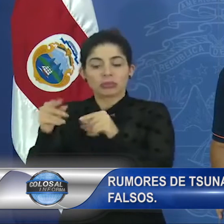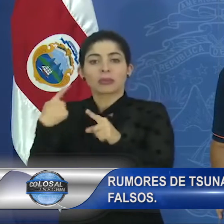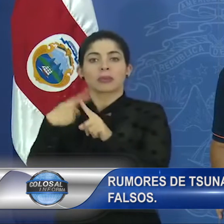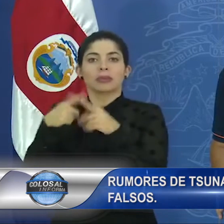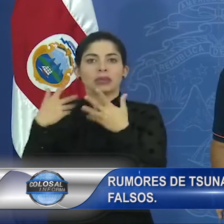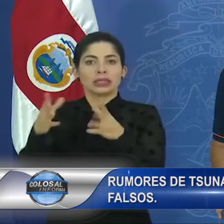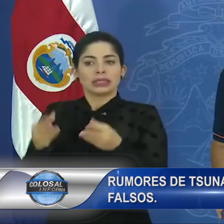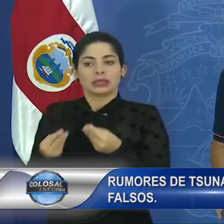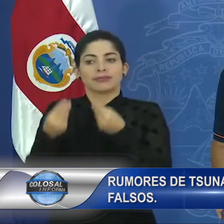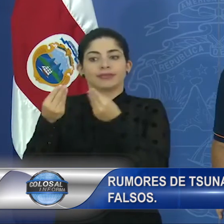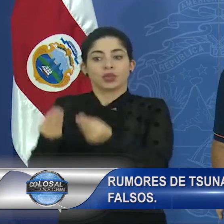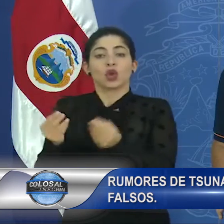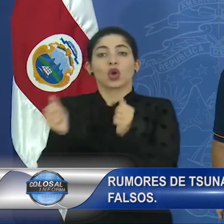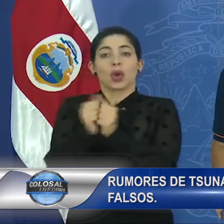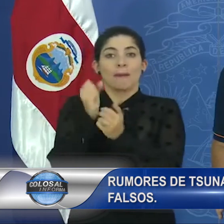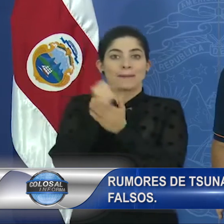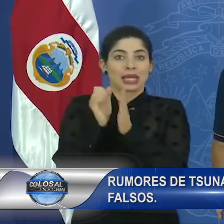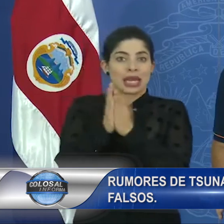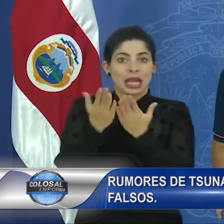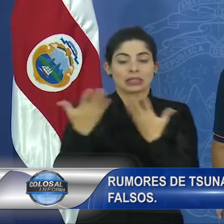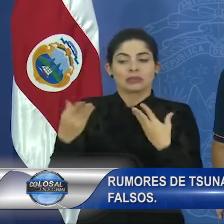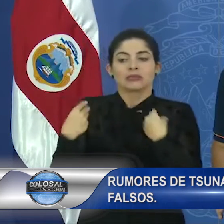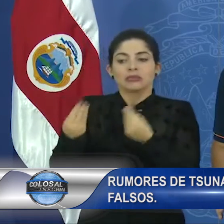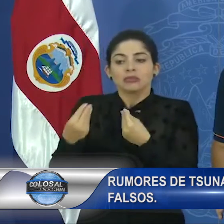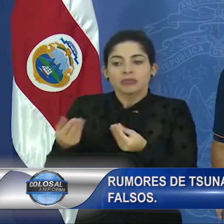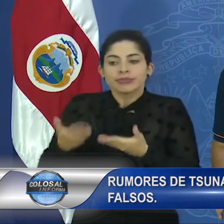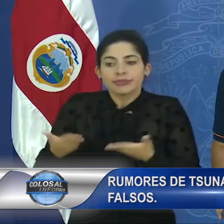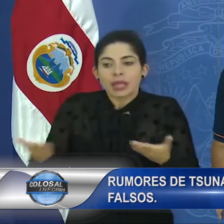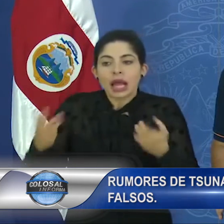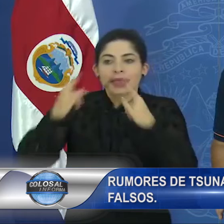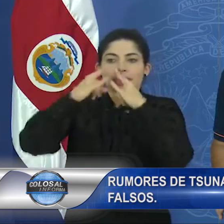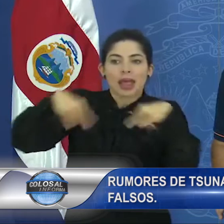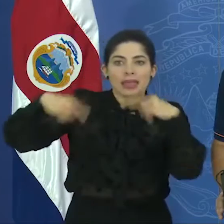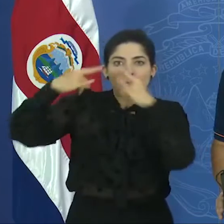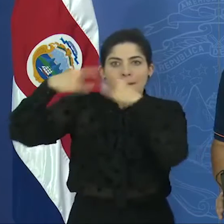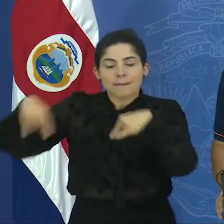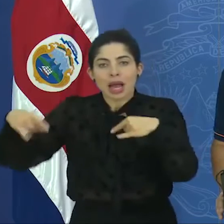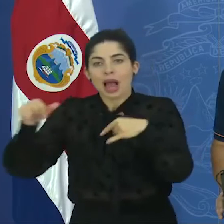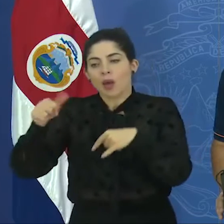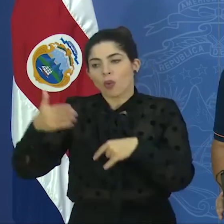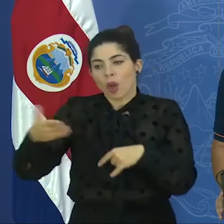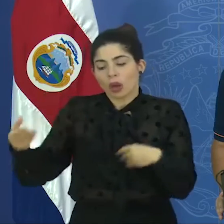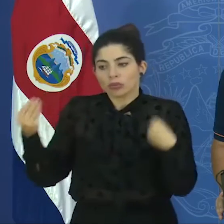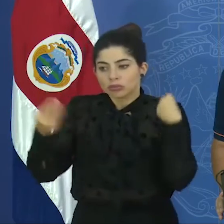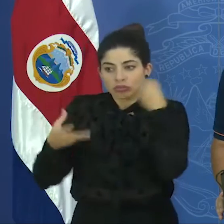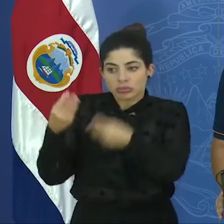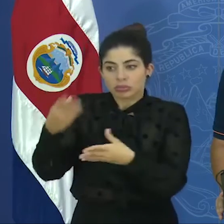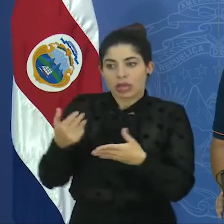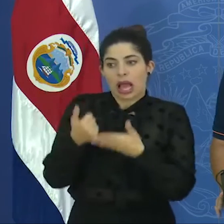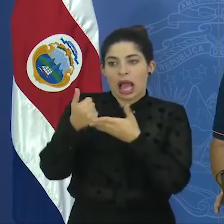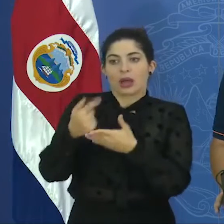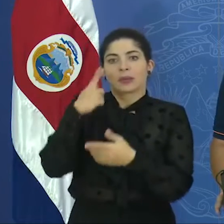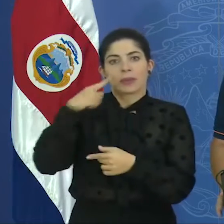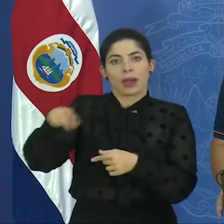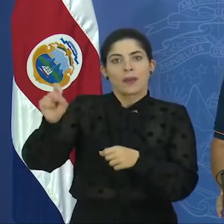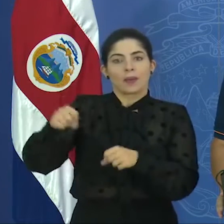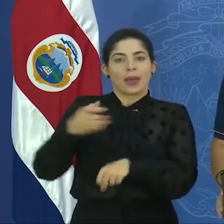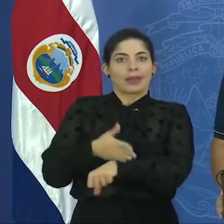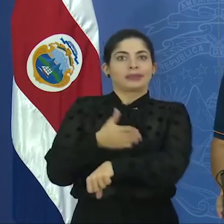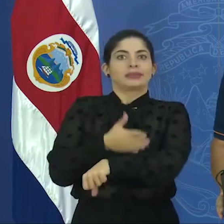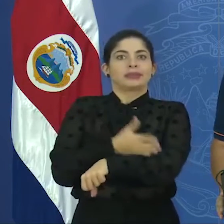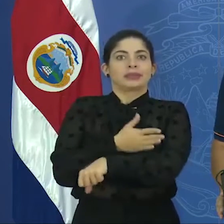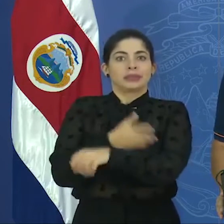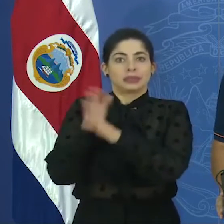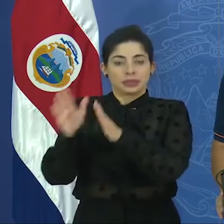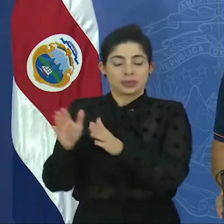en conjunto con migración algunos accesorios, tiendas de campaña y otros elementos que nos permitan restablecer las condiciones.